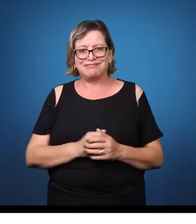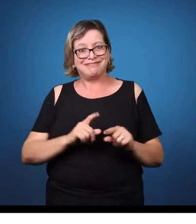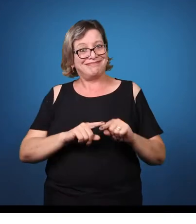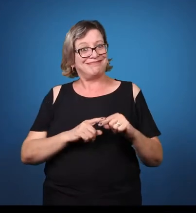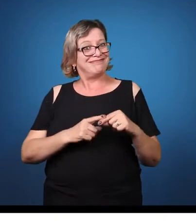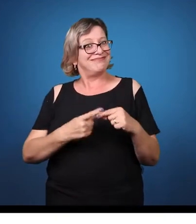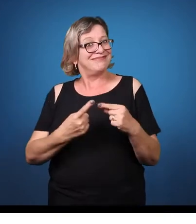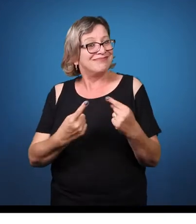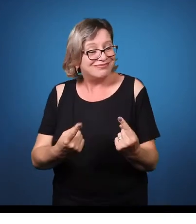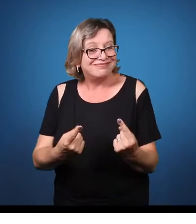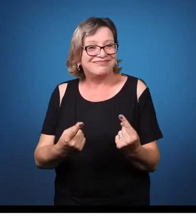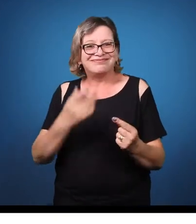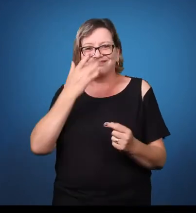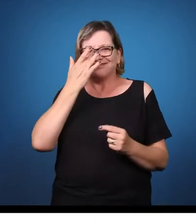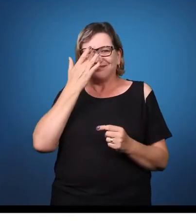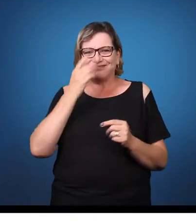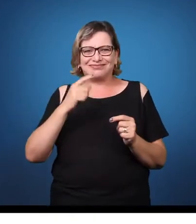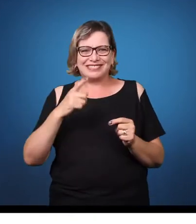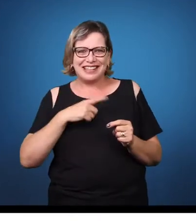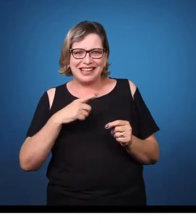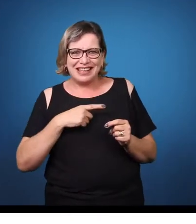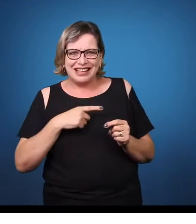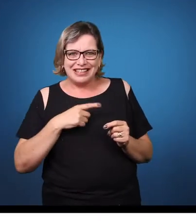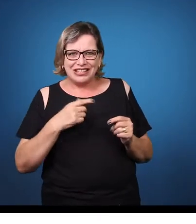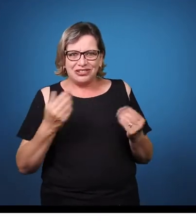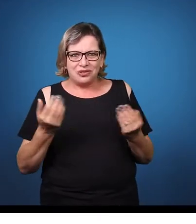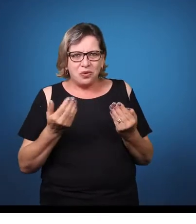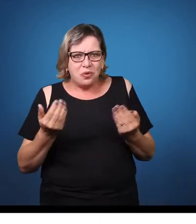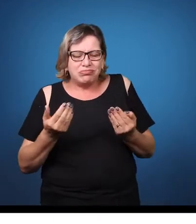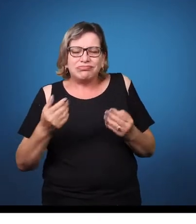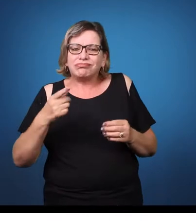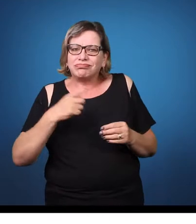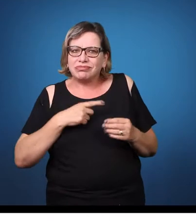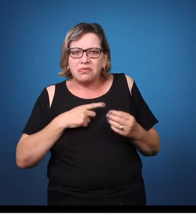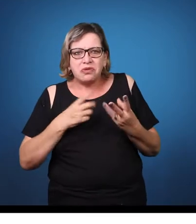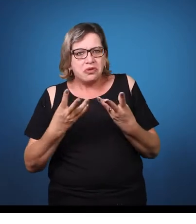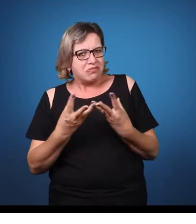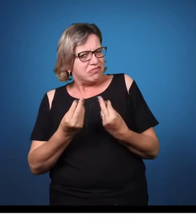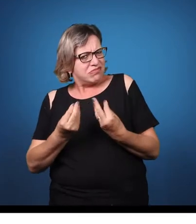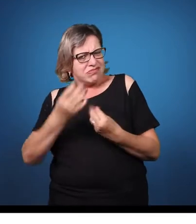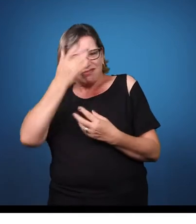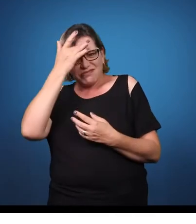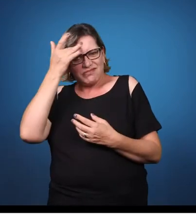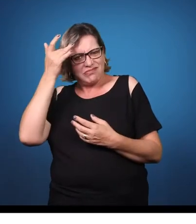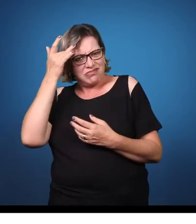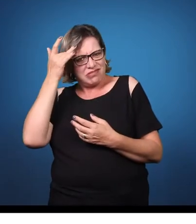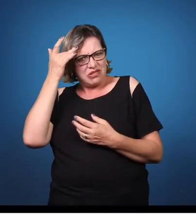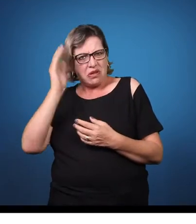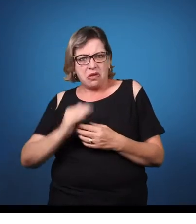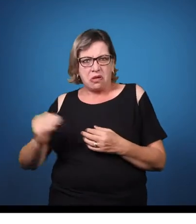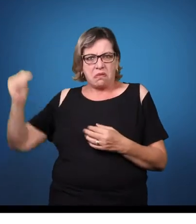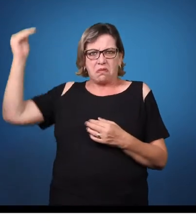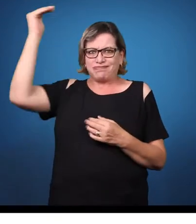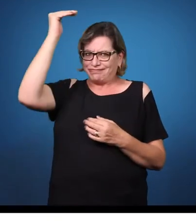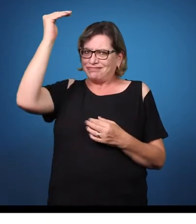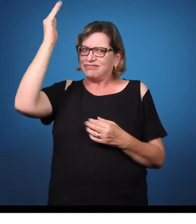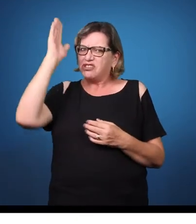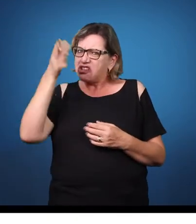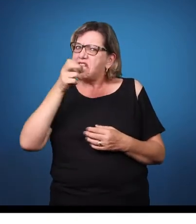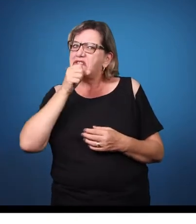muitos adultos e até idosos com síndrome de Dow que conseguiram se adaptar, se